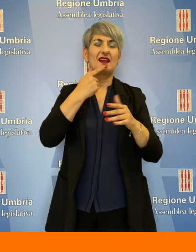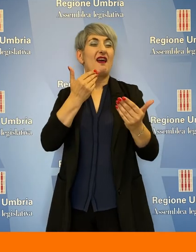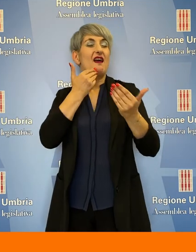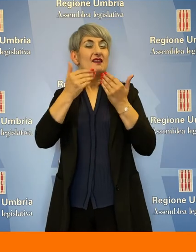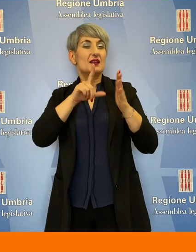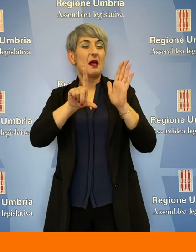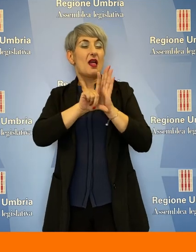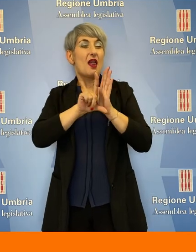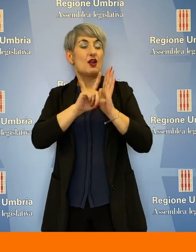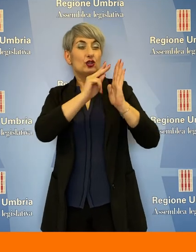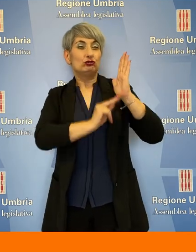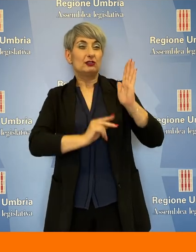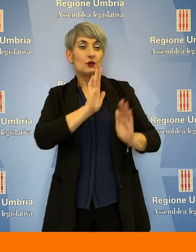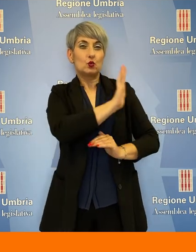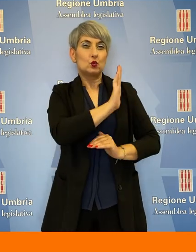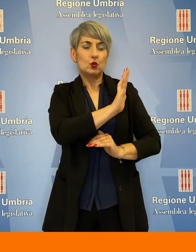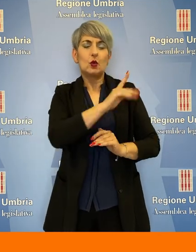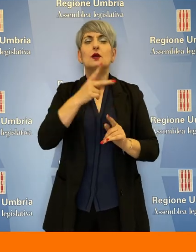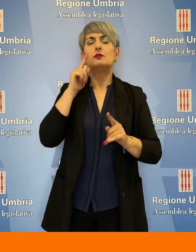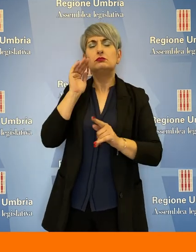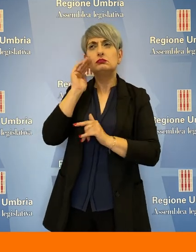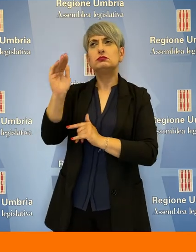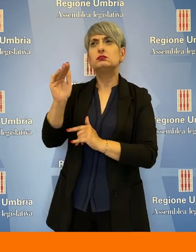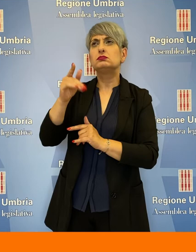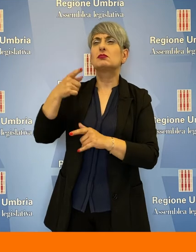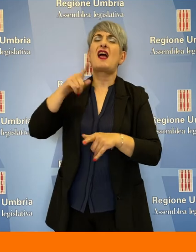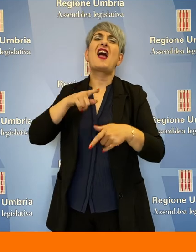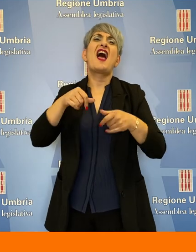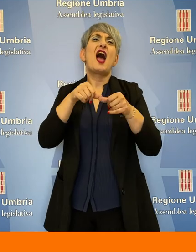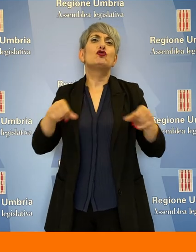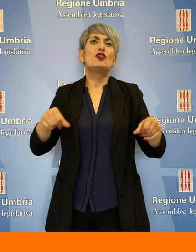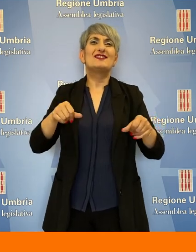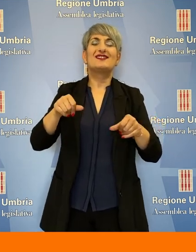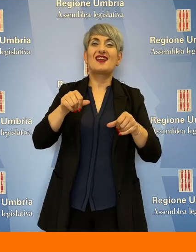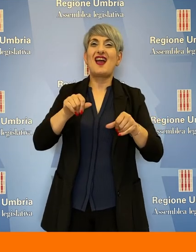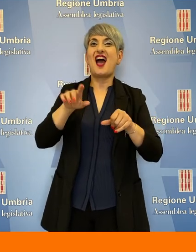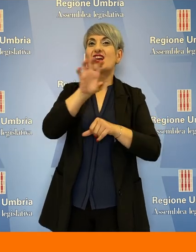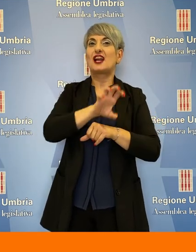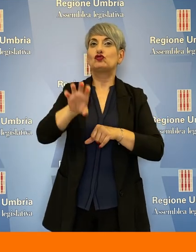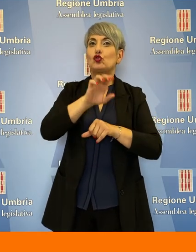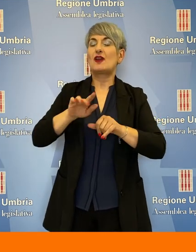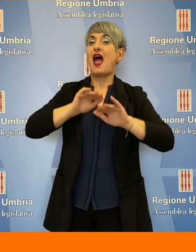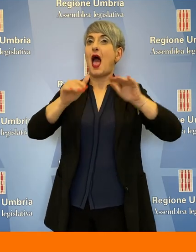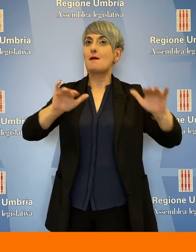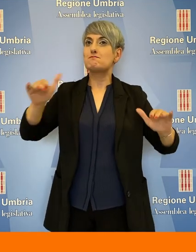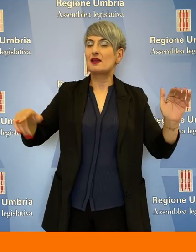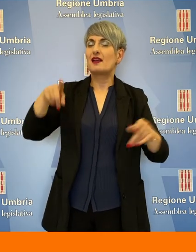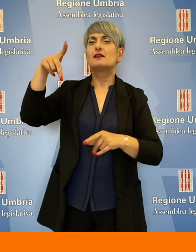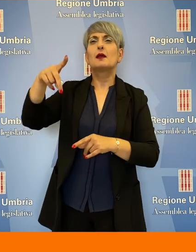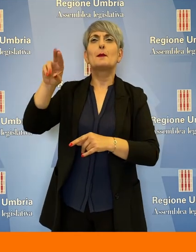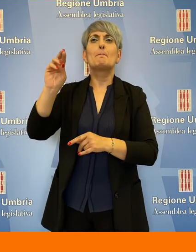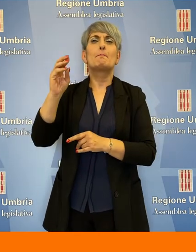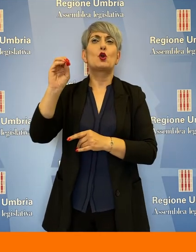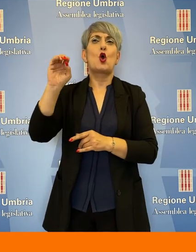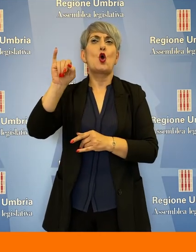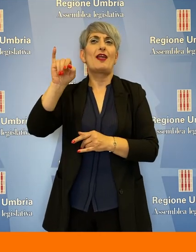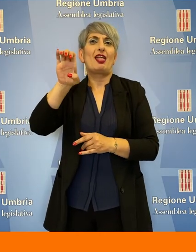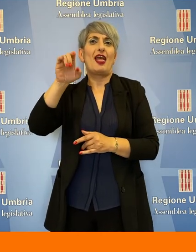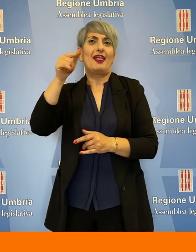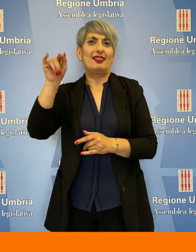Legislativa ha ascoltato il direttore dell'Agenzia regionale per l'ambiente, Luca Proietti, per un approfondimento su qualità